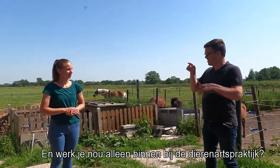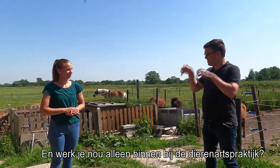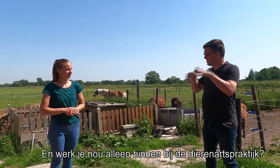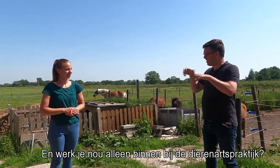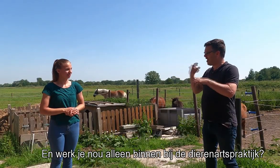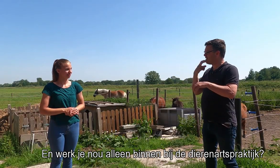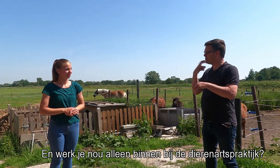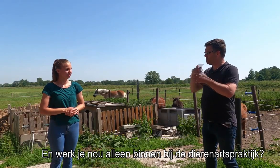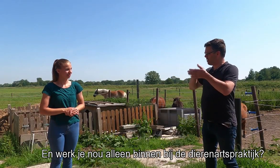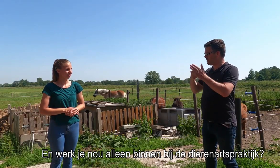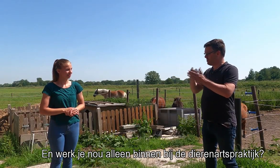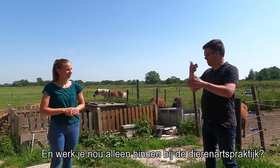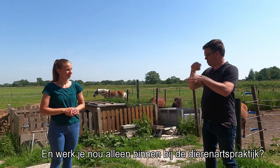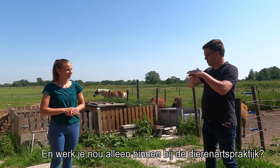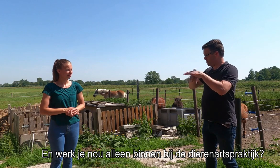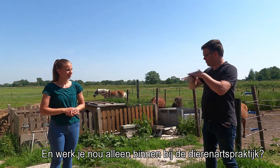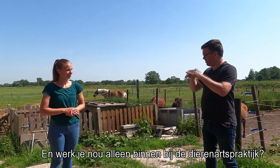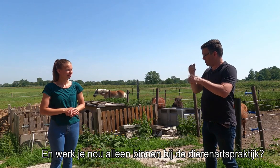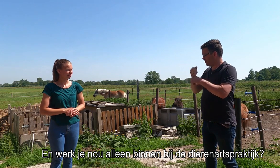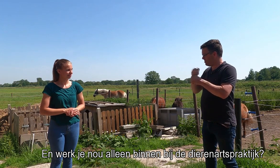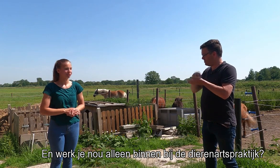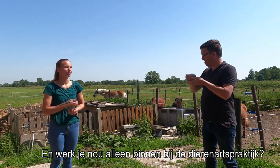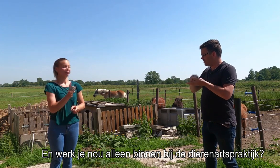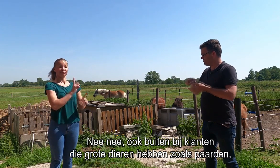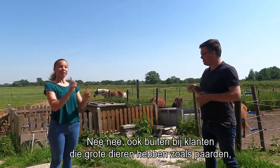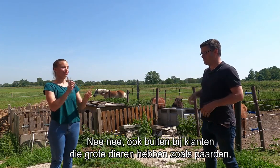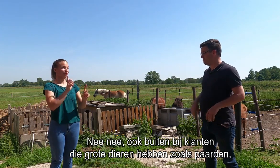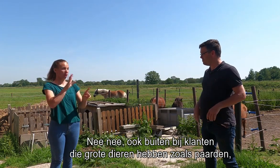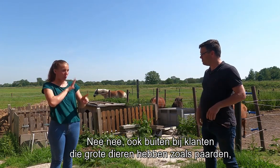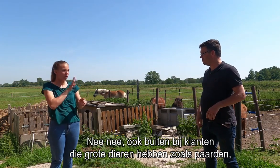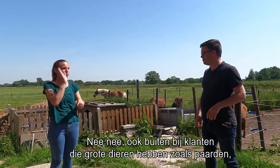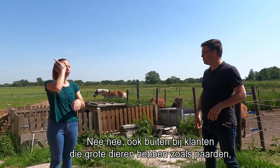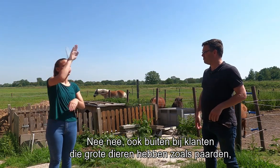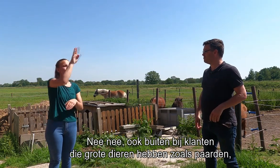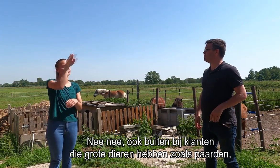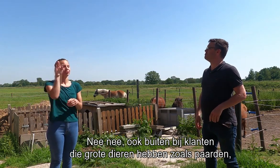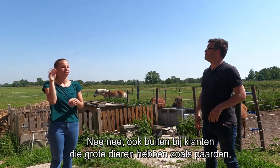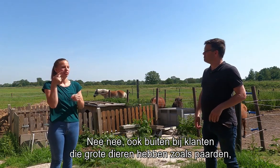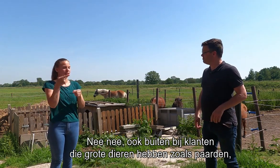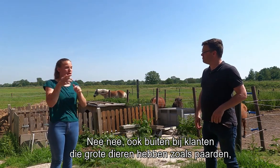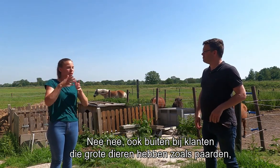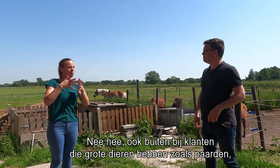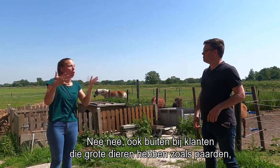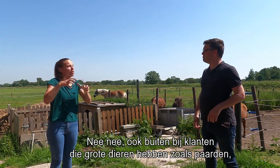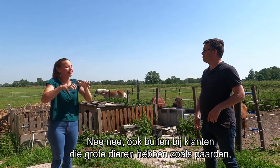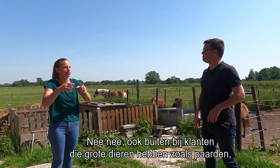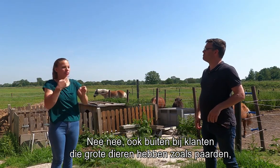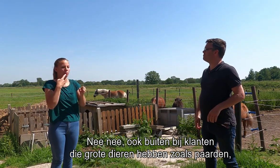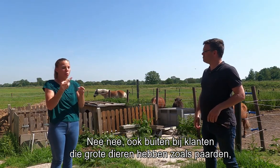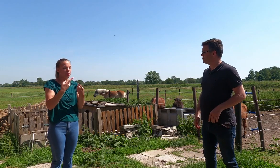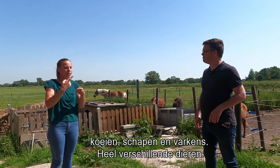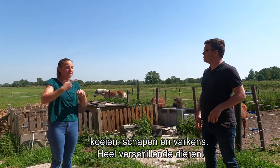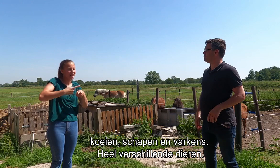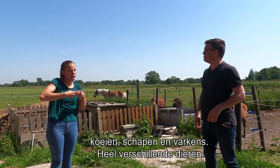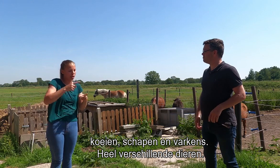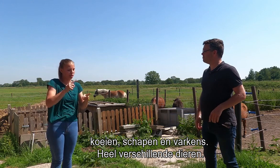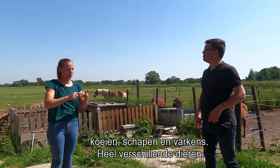En werk je dan alleen binnen in het dierenartse praktijk? Nee, ook buiten bij klanten die grote dieren hebben zoals paarden, koeien,